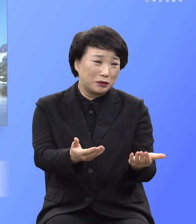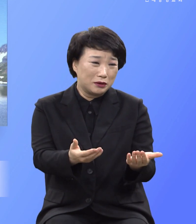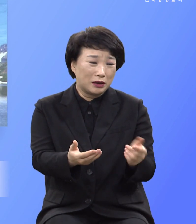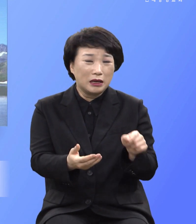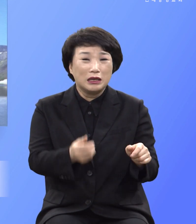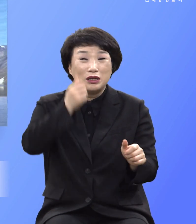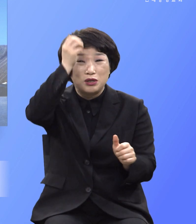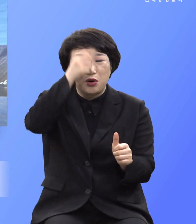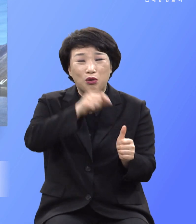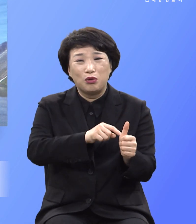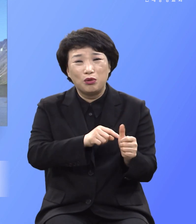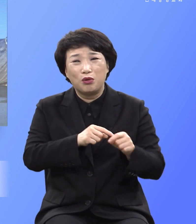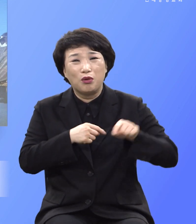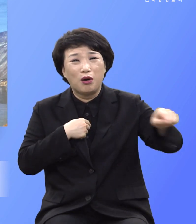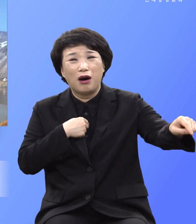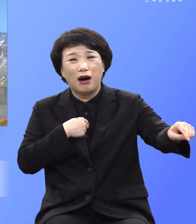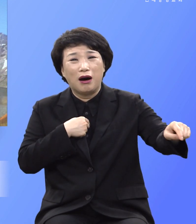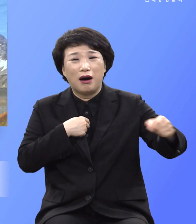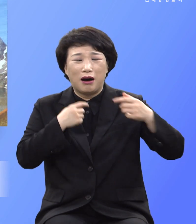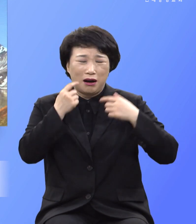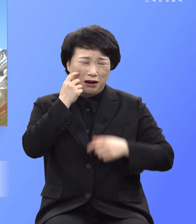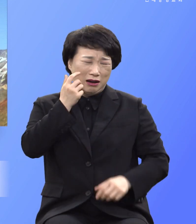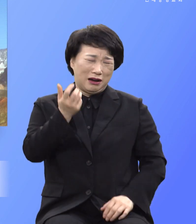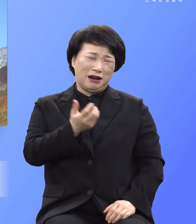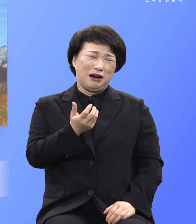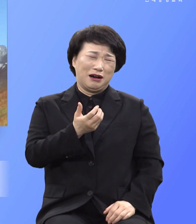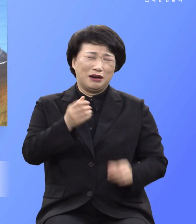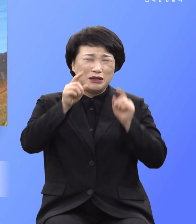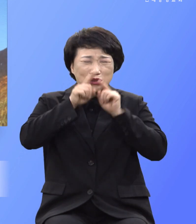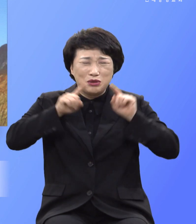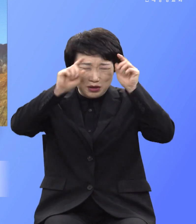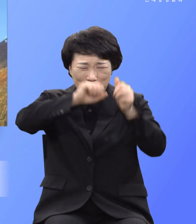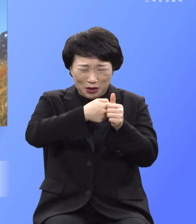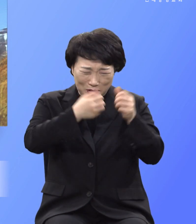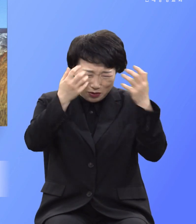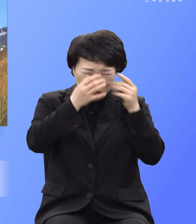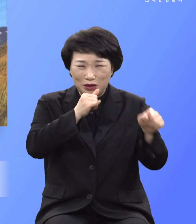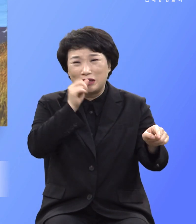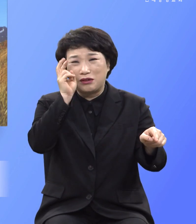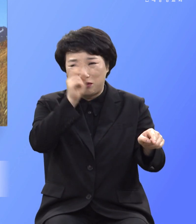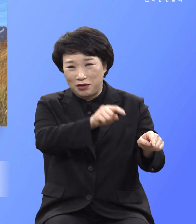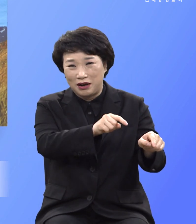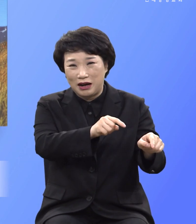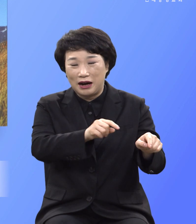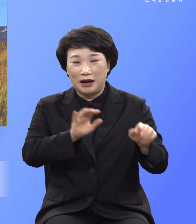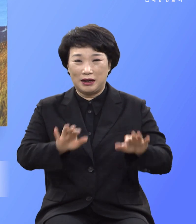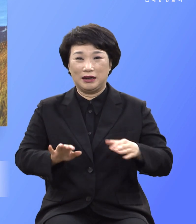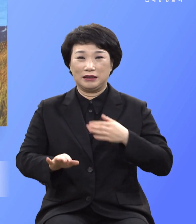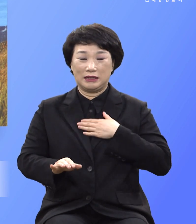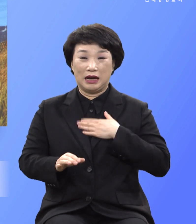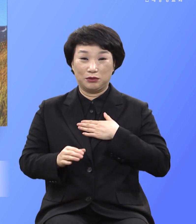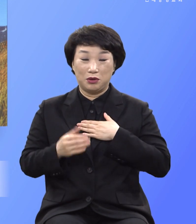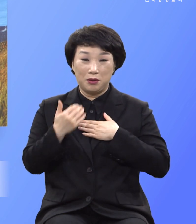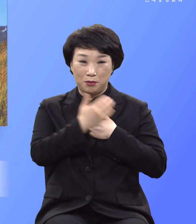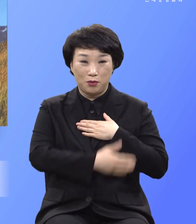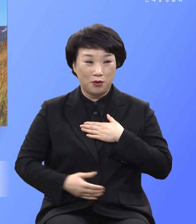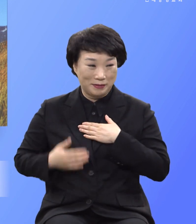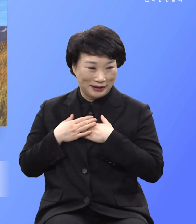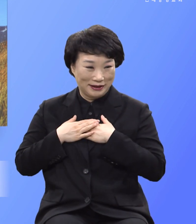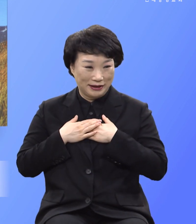영혼이 얼마나 처절한 지옥의 흥벌에서 고통을 당할 것이냐 나도 내 몸에 심한 고통이 있을